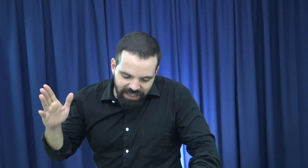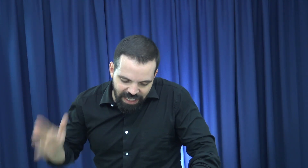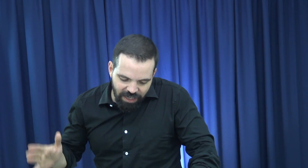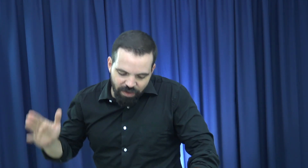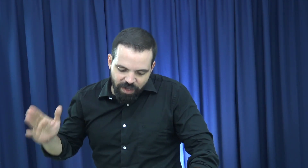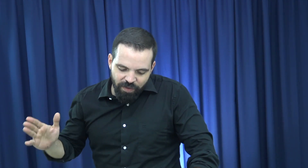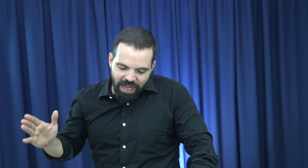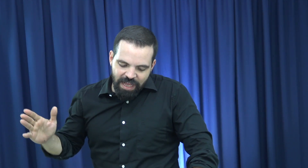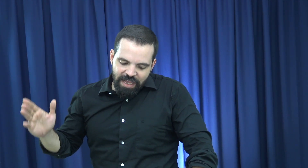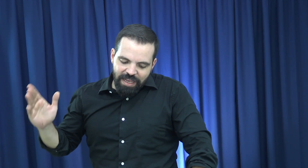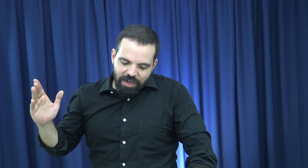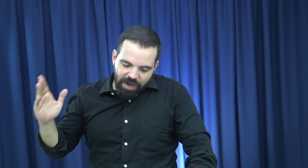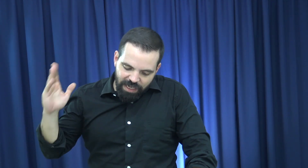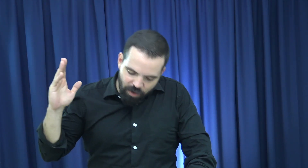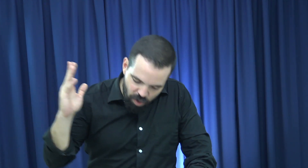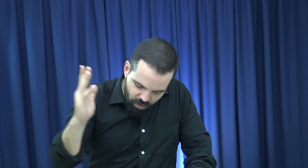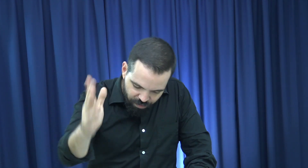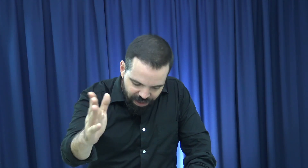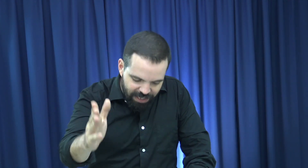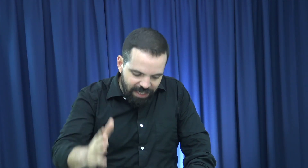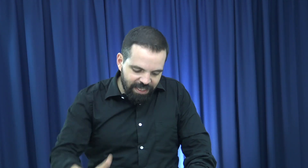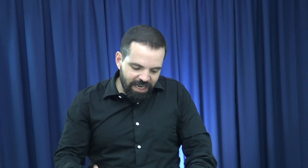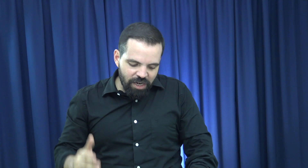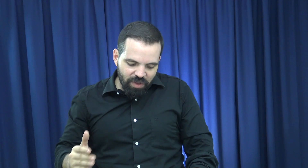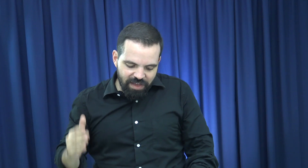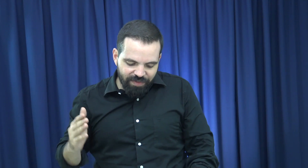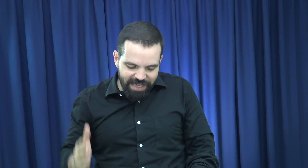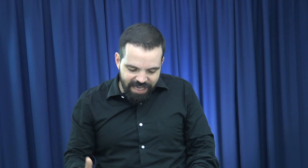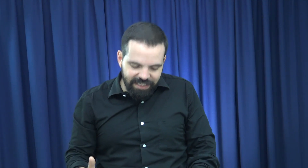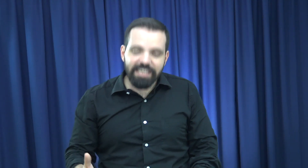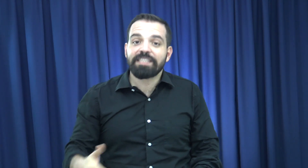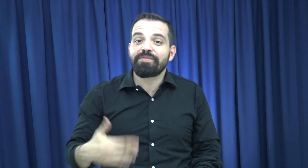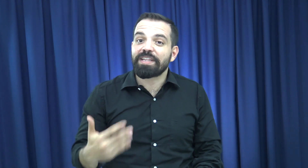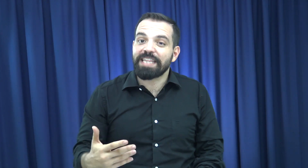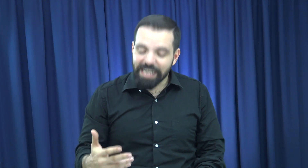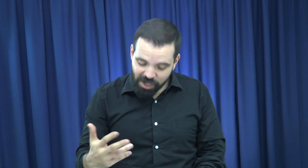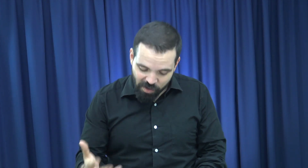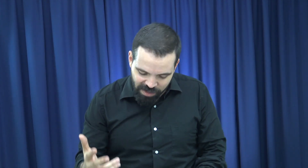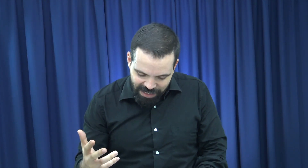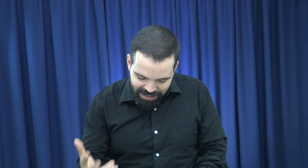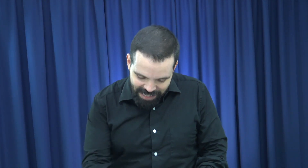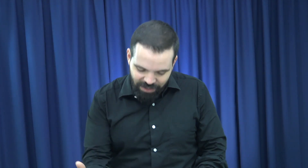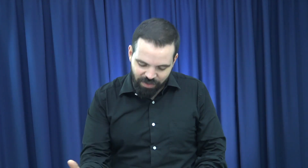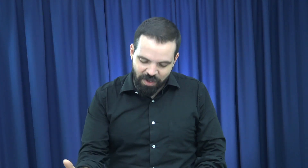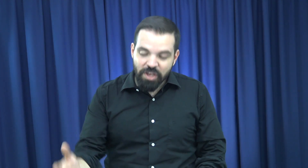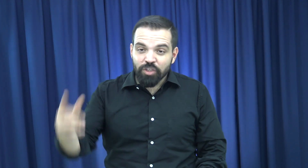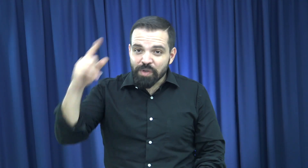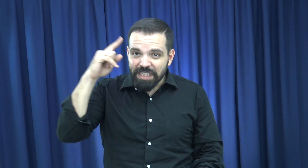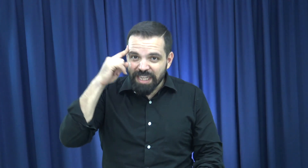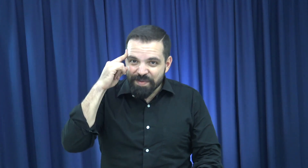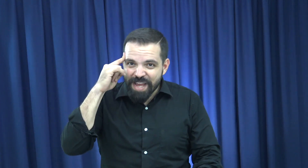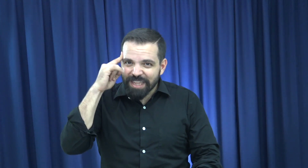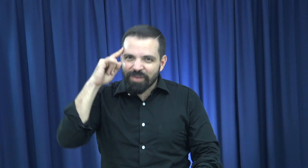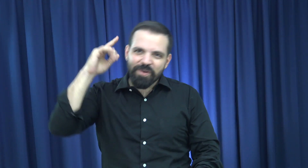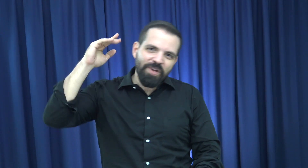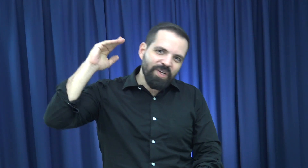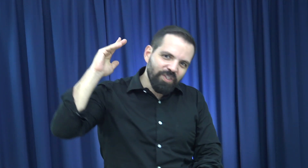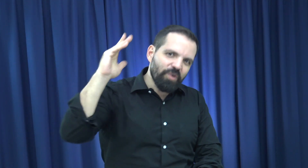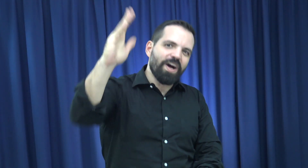eterno es Jehová, el cual creó los confines de la tierra. No desfallece ni se fatiga con cansancio. Su entendimiento no